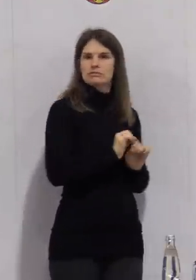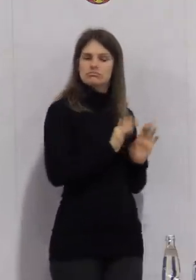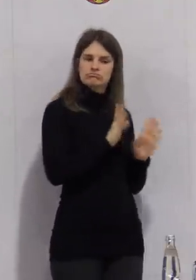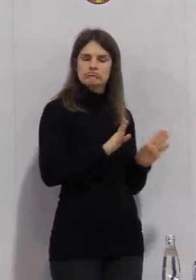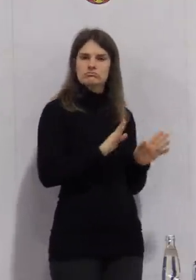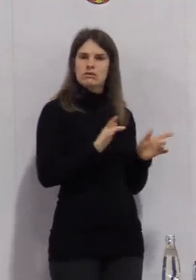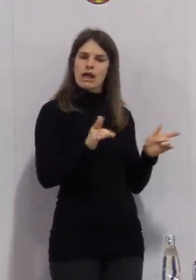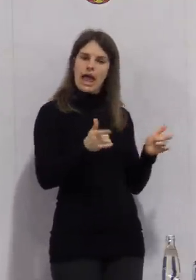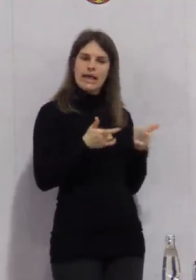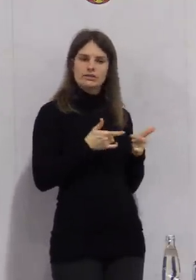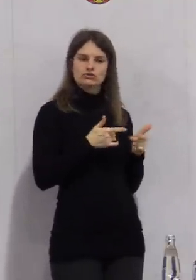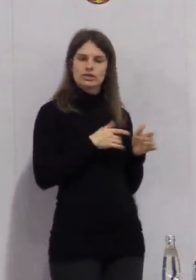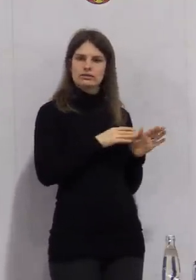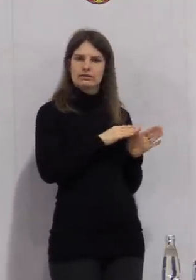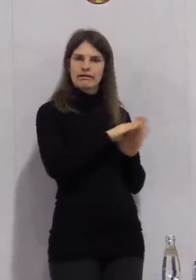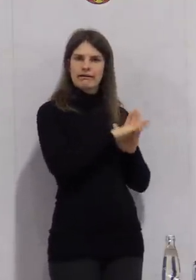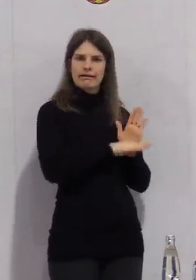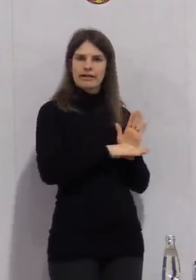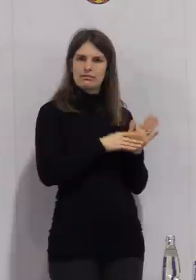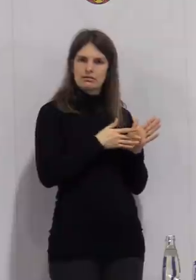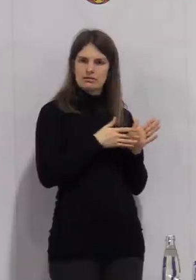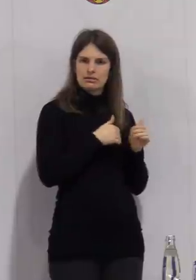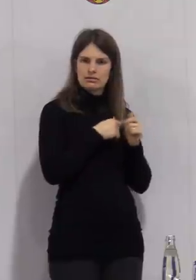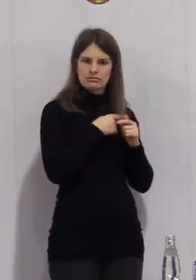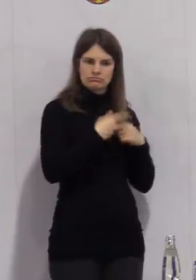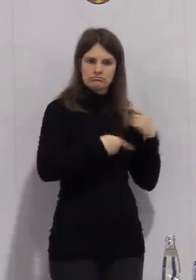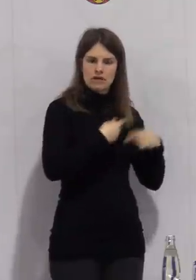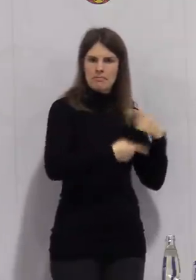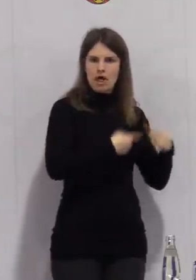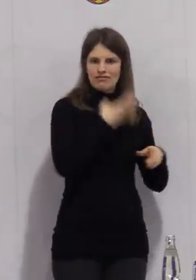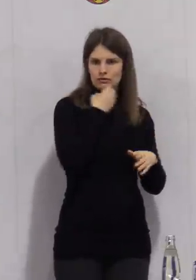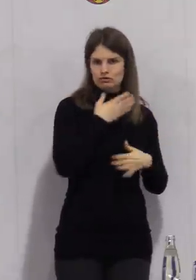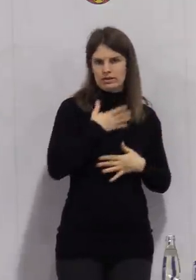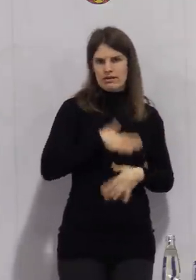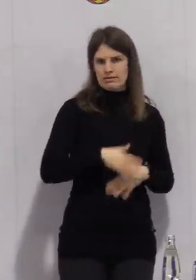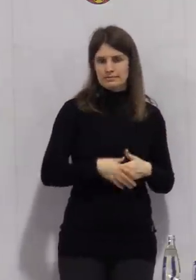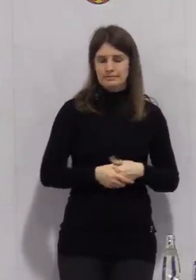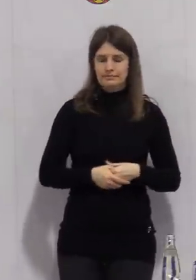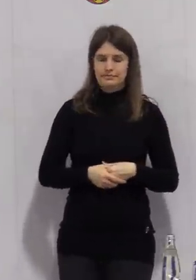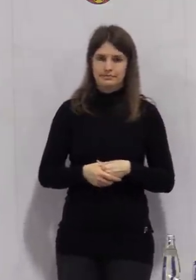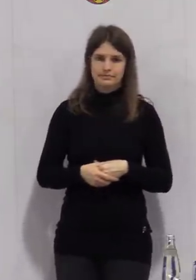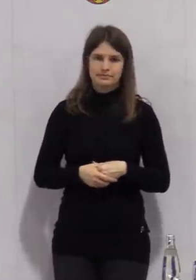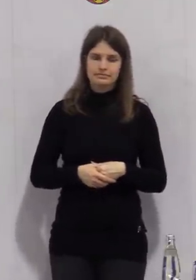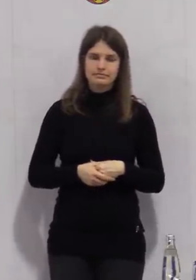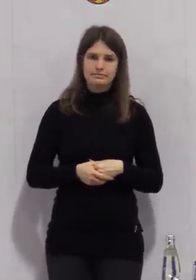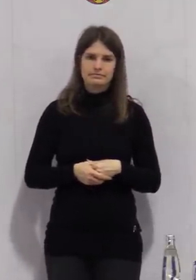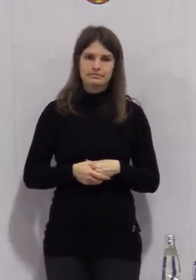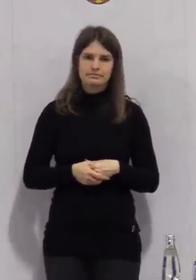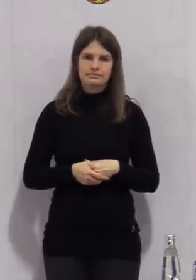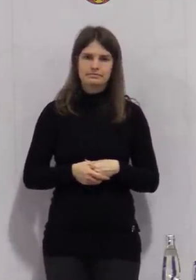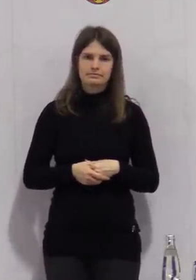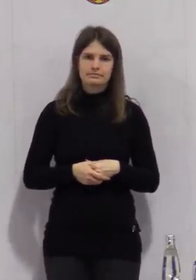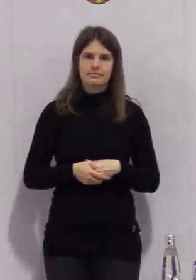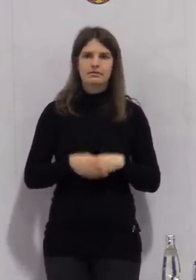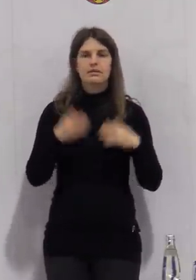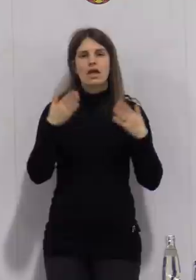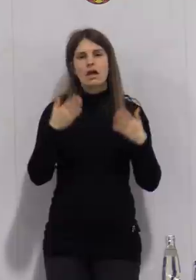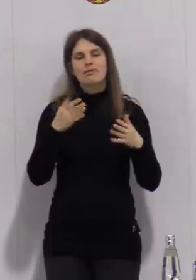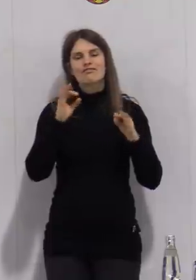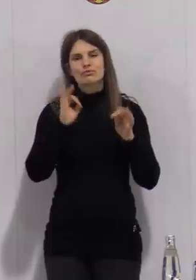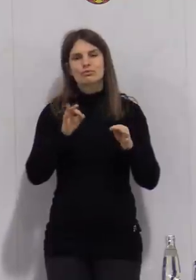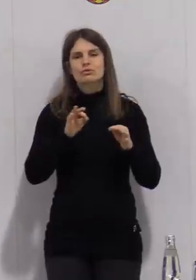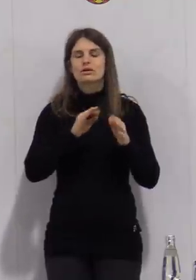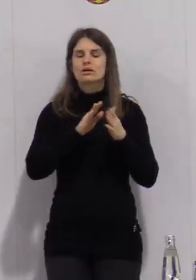durchführen zu können. Wir brauchen aber, um das umzusetzen, insbesondere die nächste Woche,